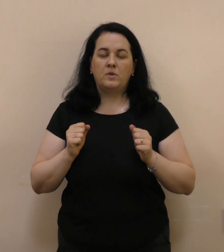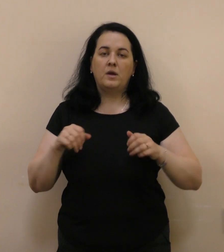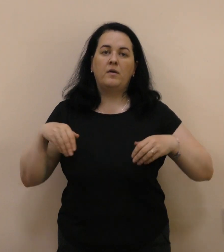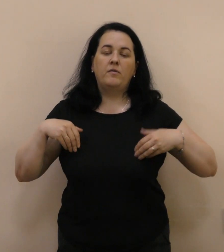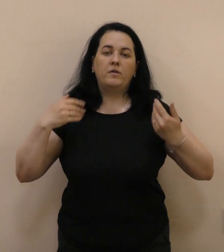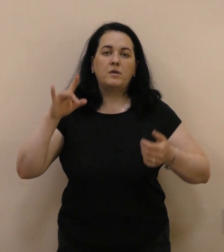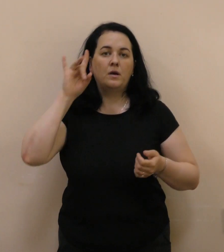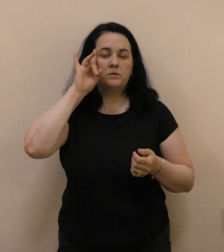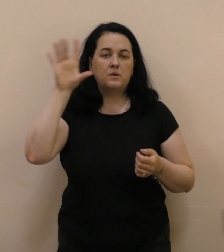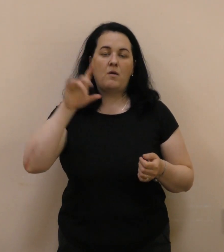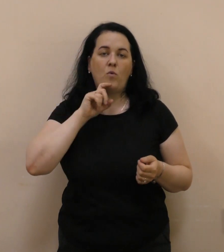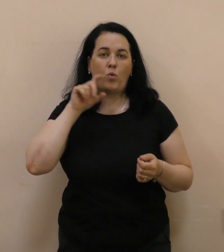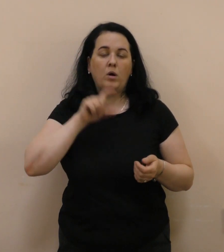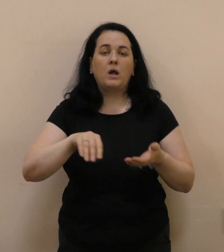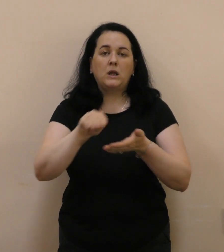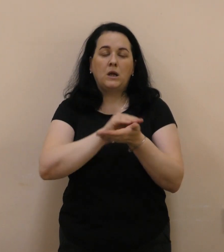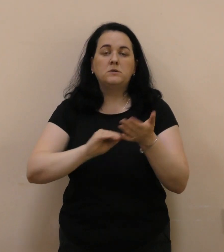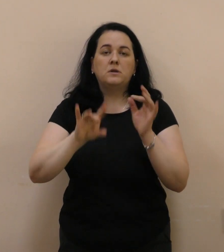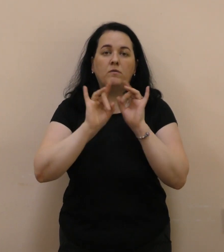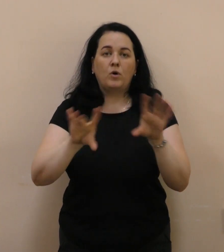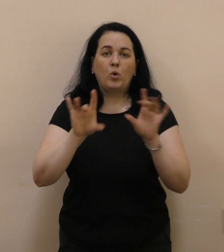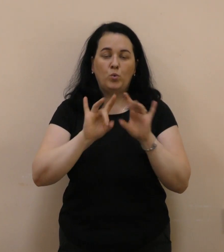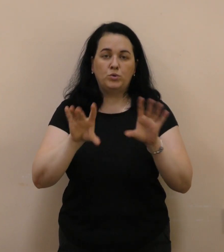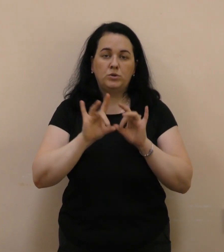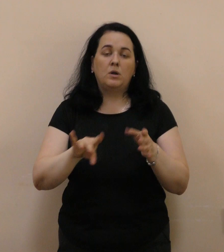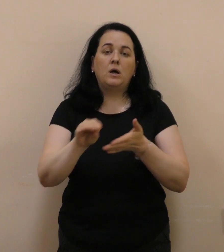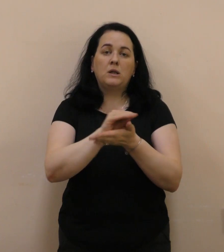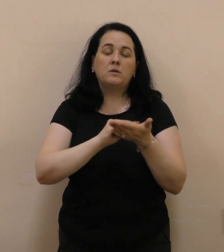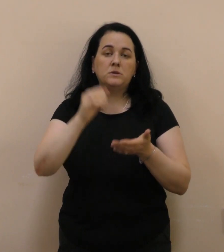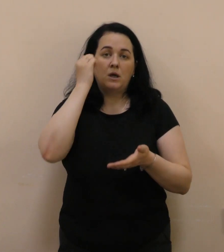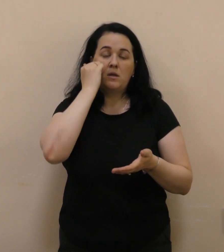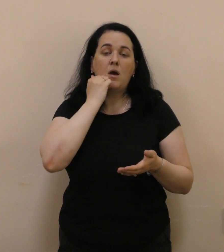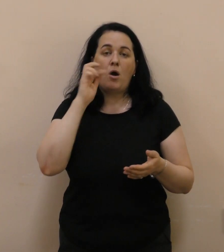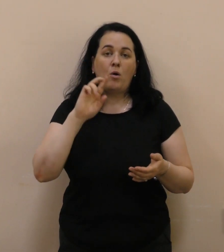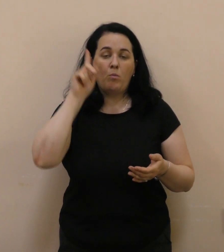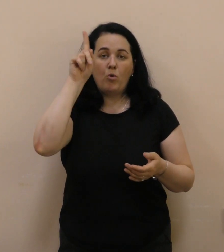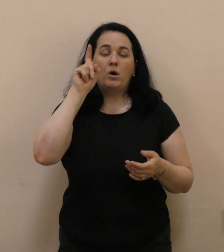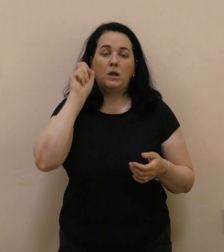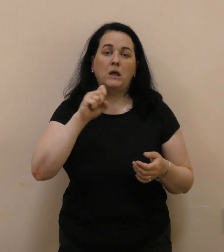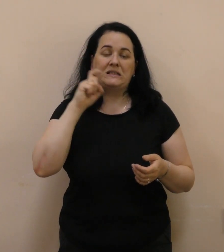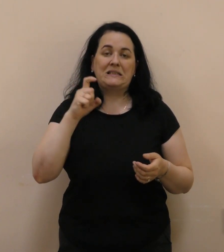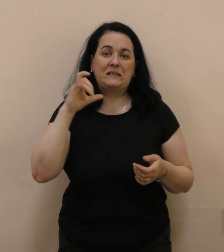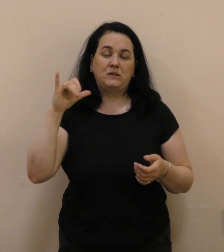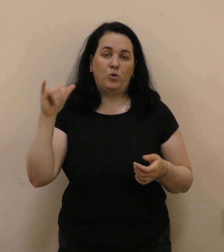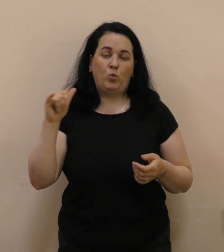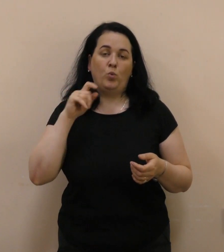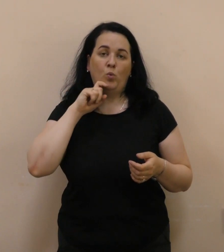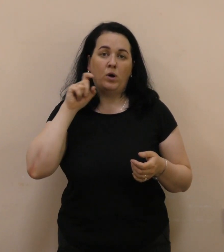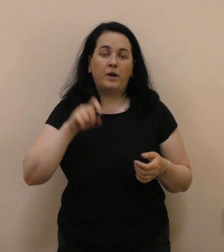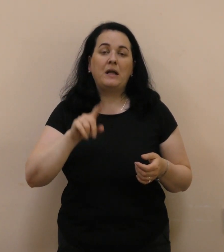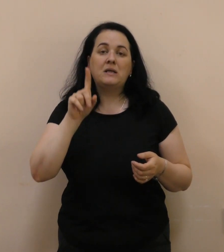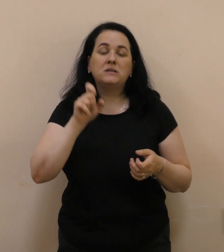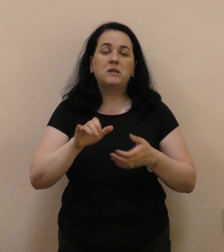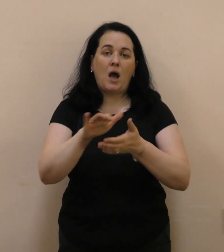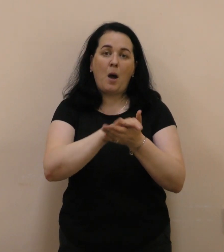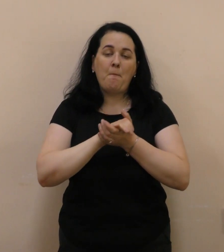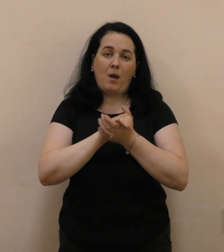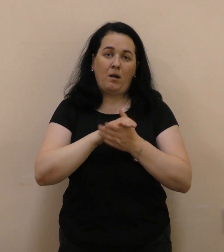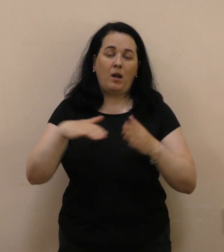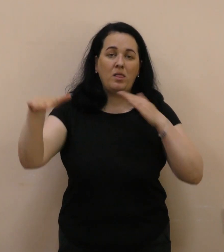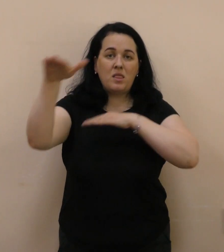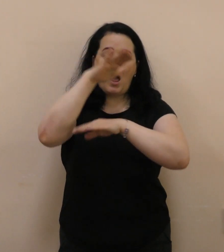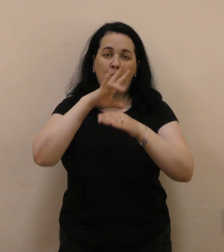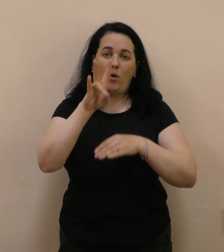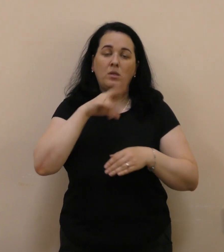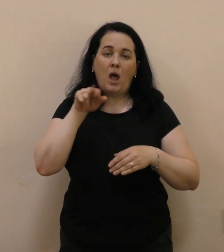Вітаю! Слава Україні! Традиційне включення. Традиційно дякуємо Богові та Збройним силам України за мирне небо над Івано